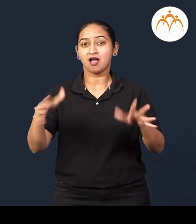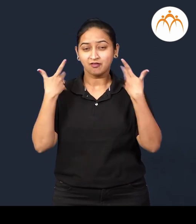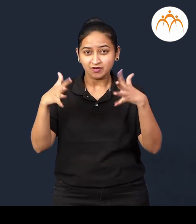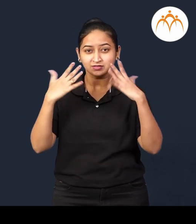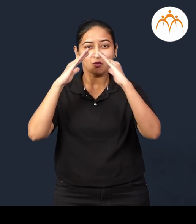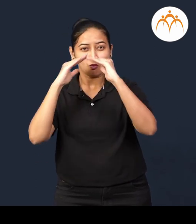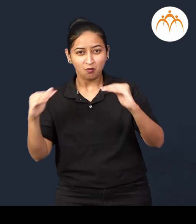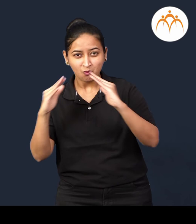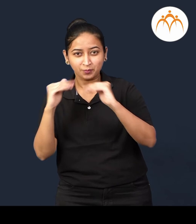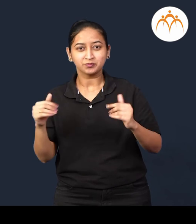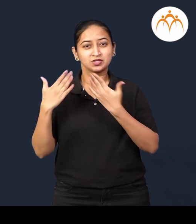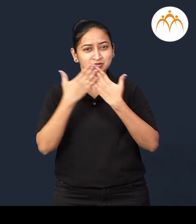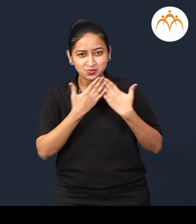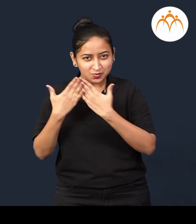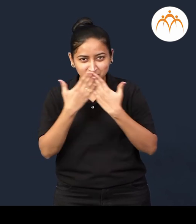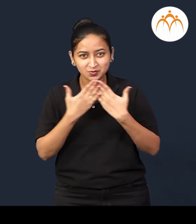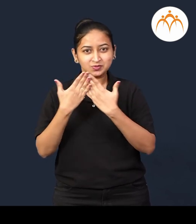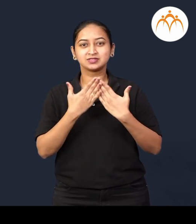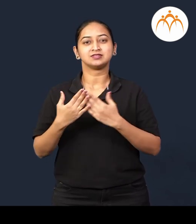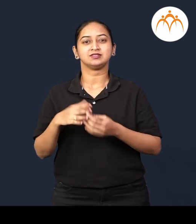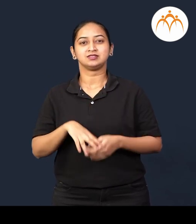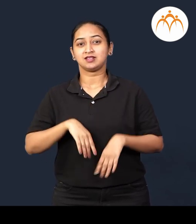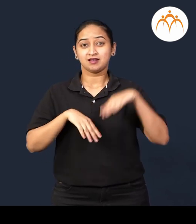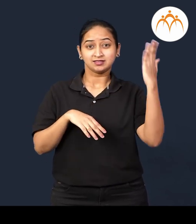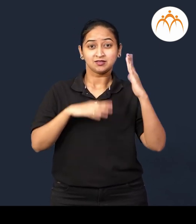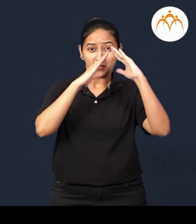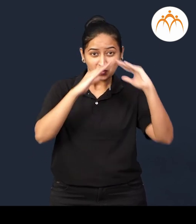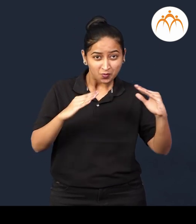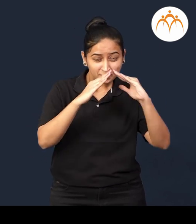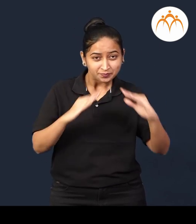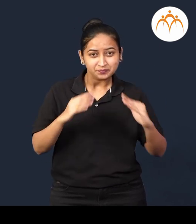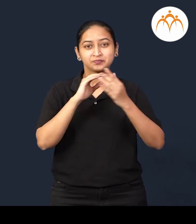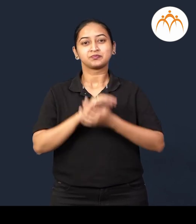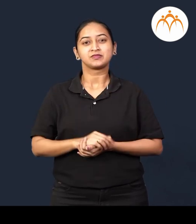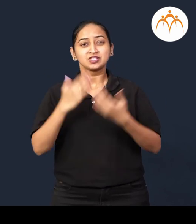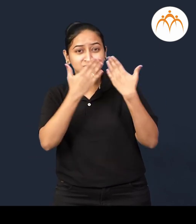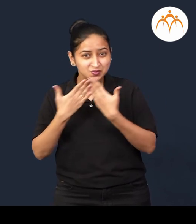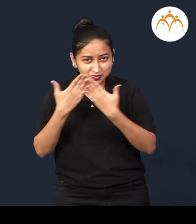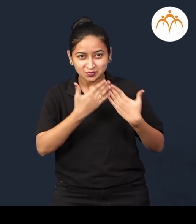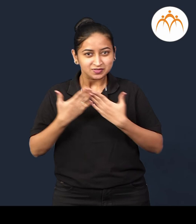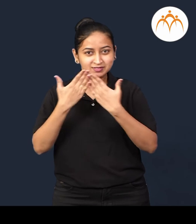वारा, घर, शाला, बगट, निवास, विद्ध्याले,